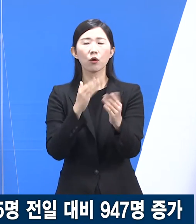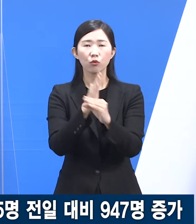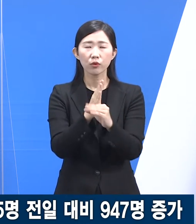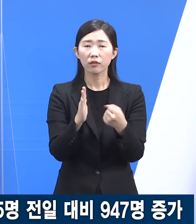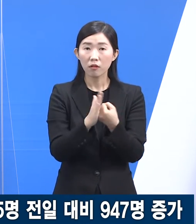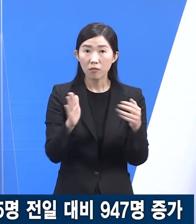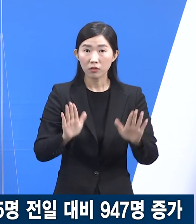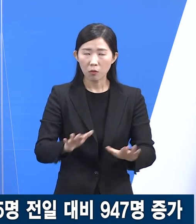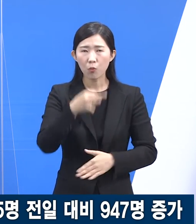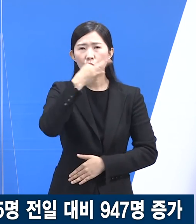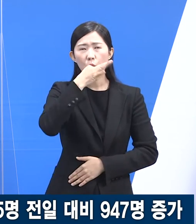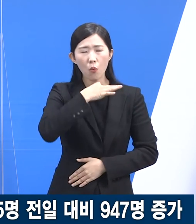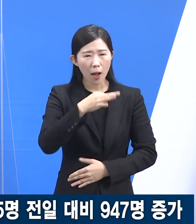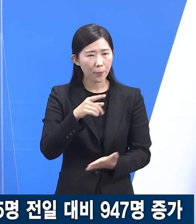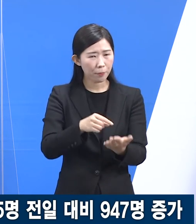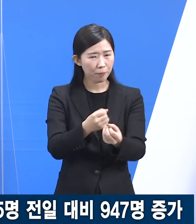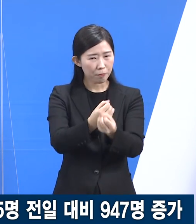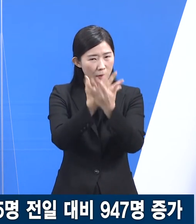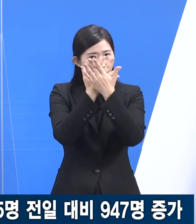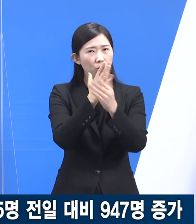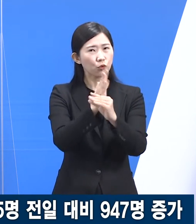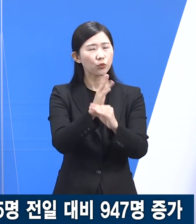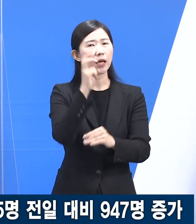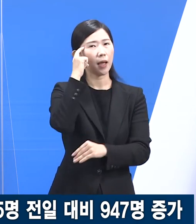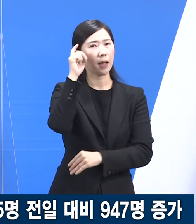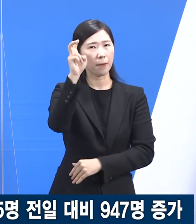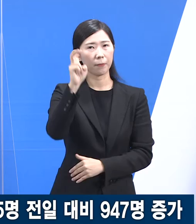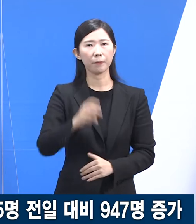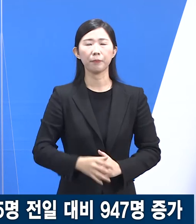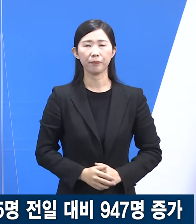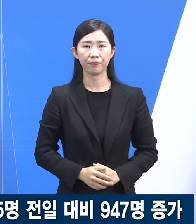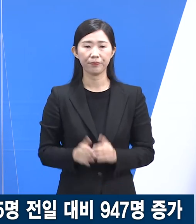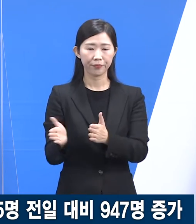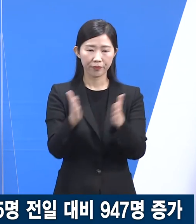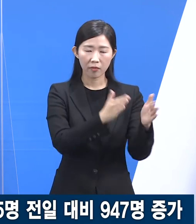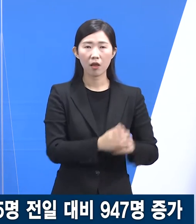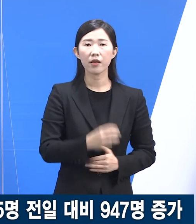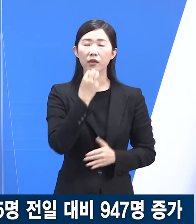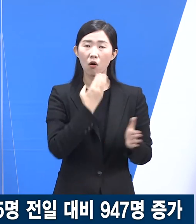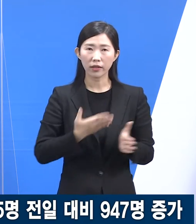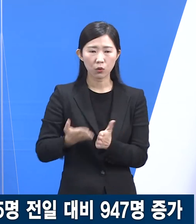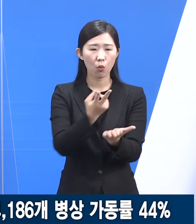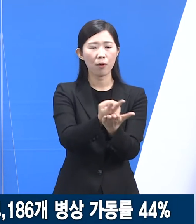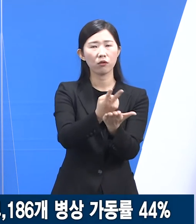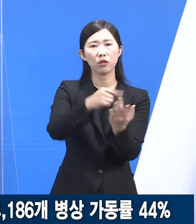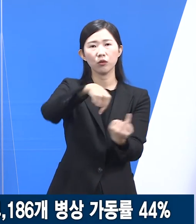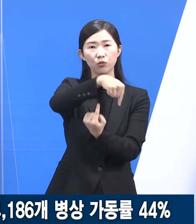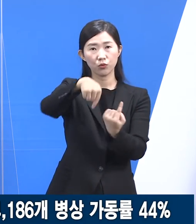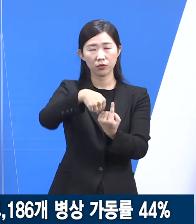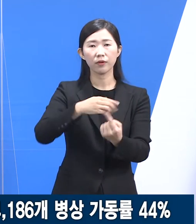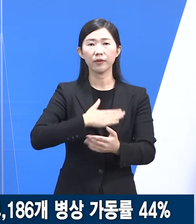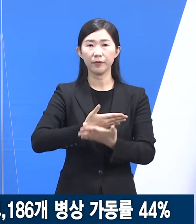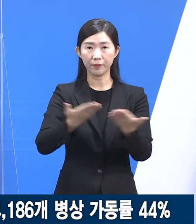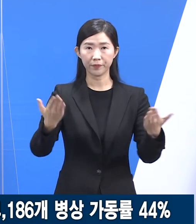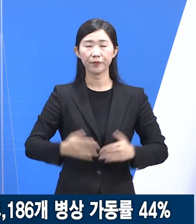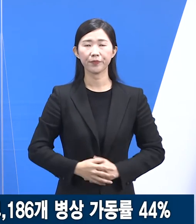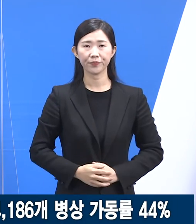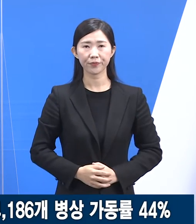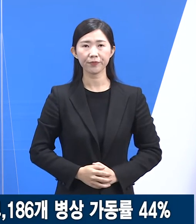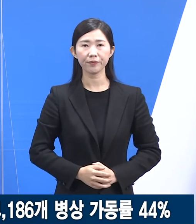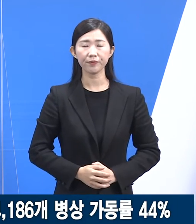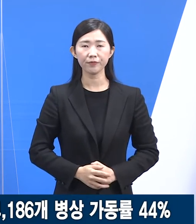나타나고 있다고 분석됩니다. 다음은 경기도 코로나19 병상 운용 현황에 대해서 말씀드리겠습니다.